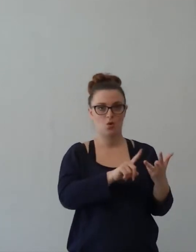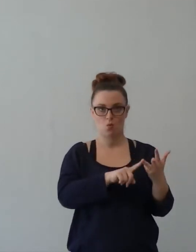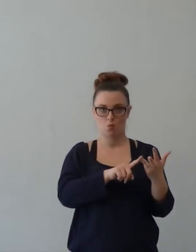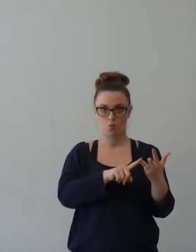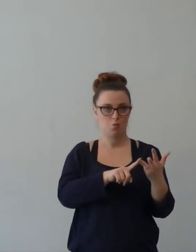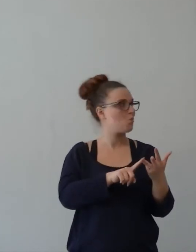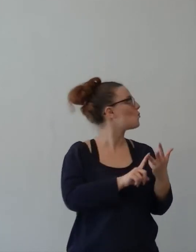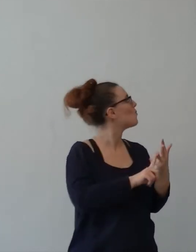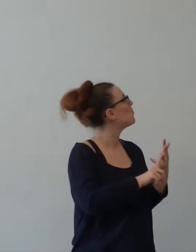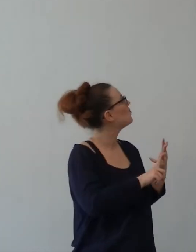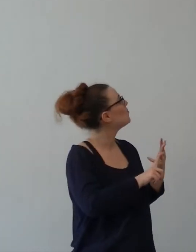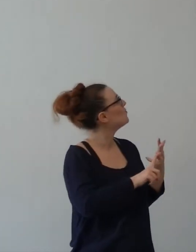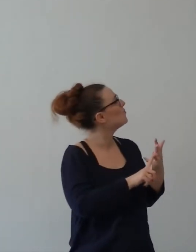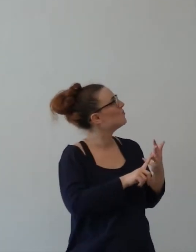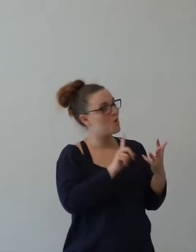Questa è la quarta.